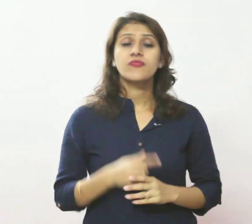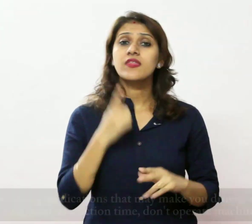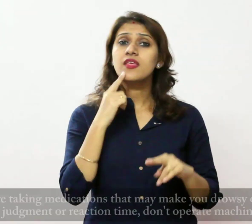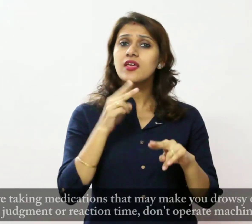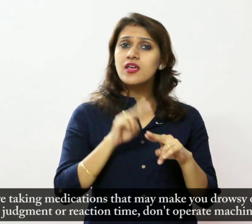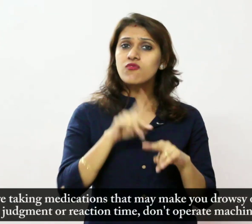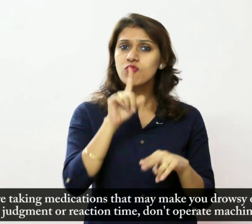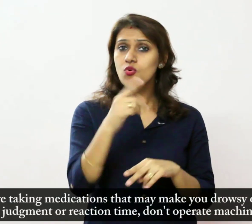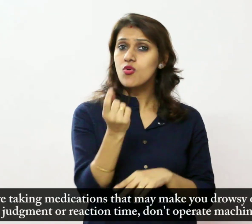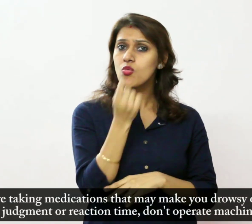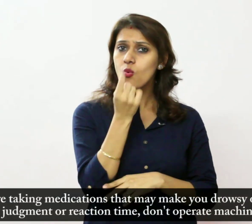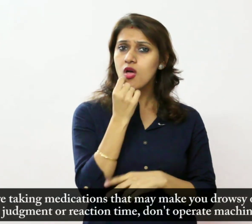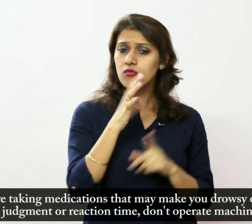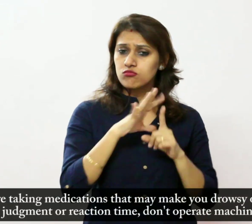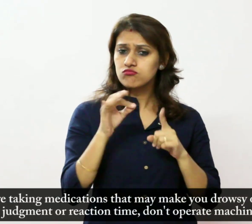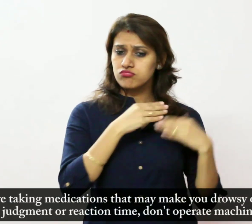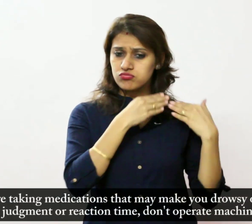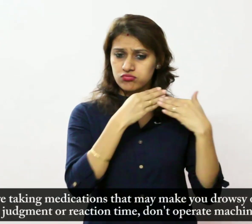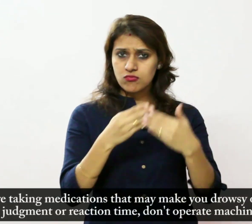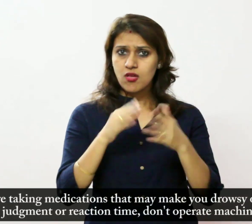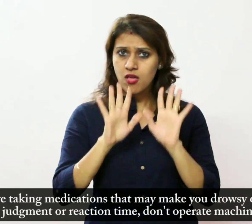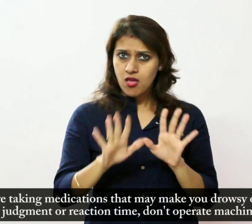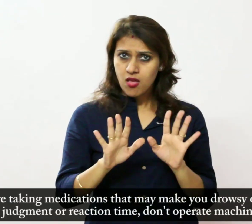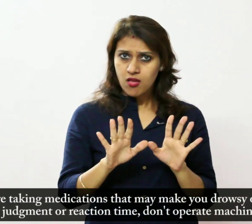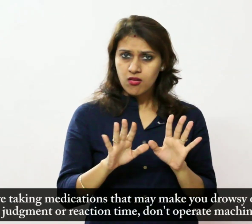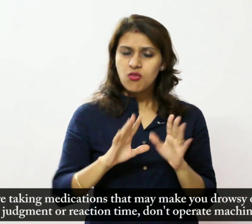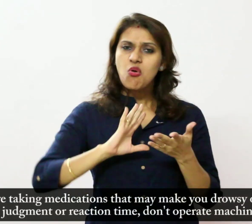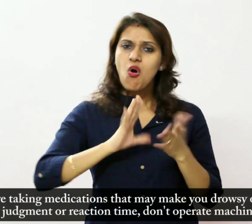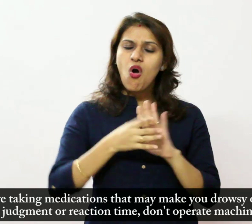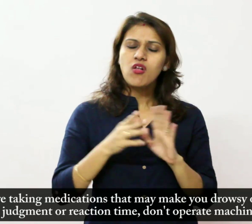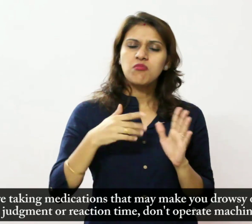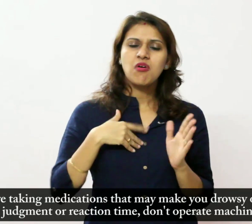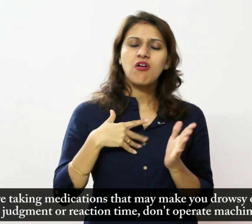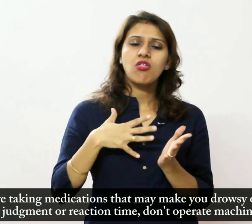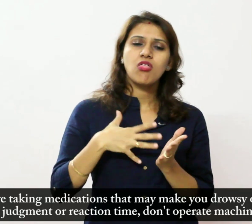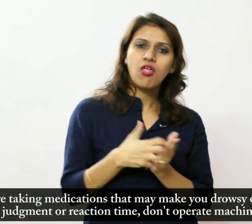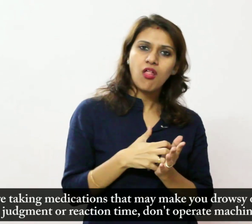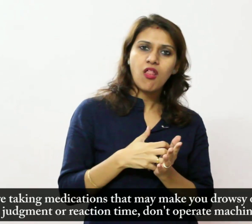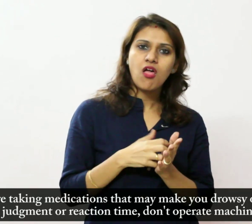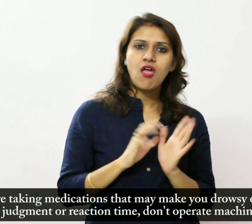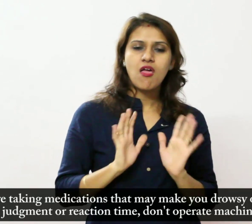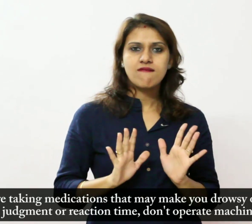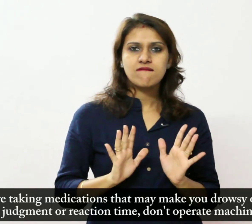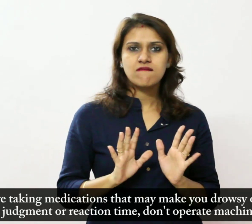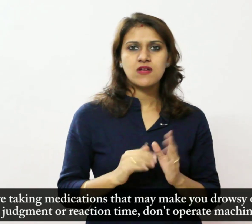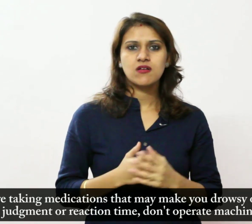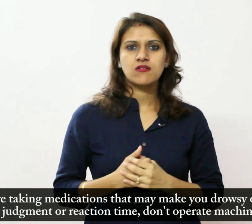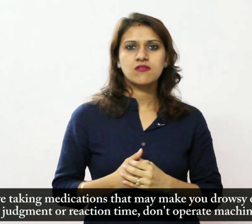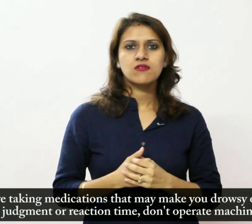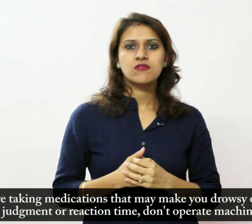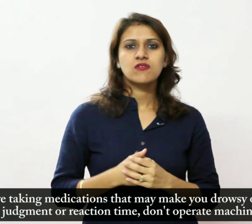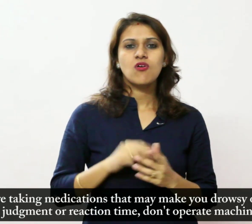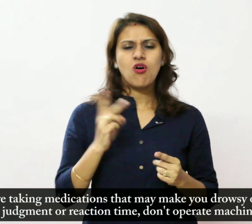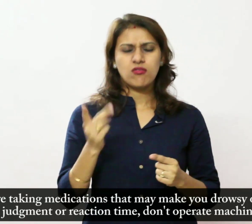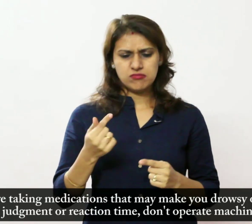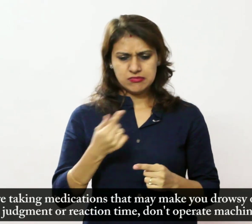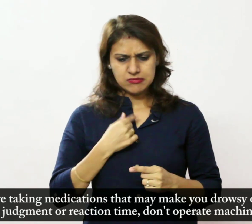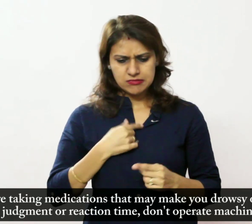यदि आप ऐसी दवाई ले रहे हैं जो आपको निरस बना सकती है या आपके निन्ने या